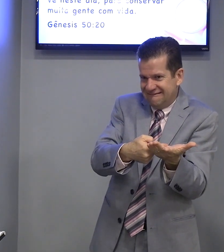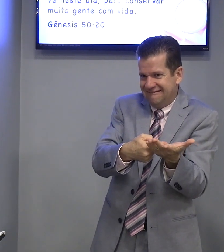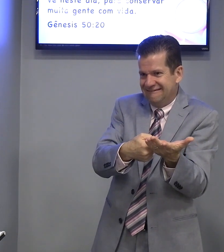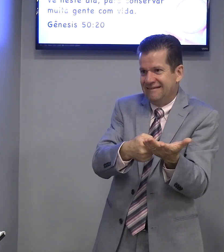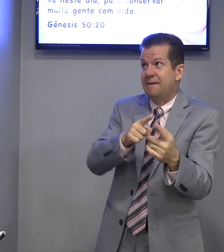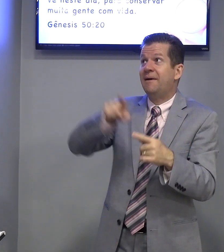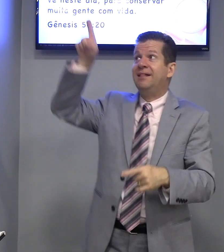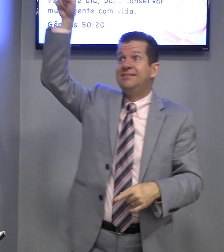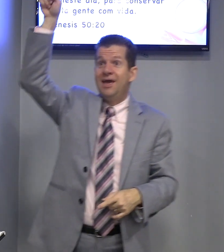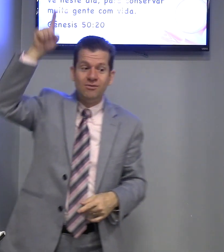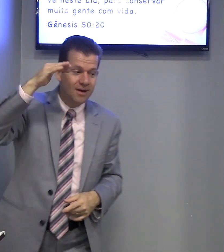Deu?